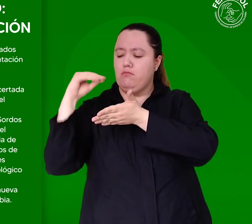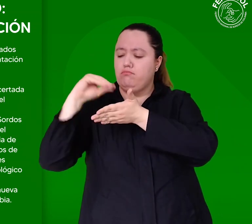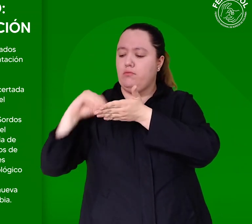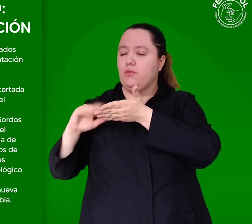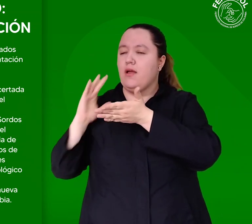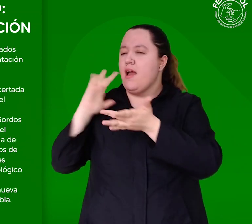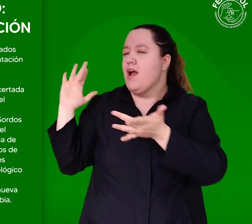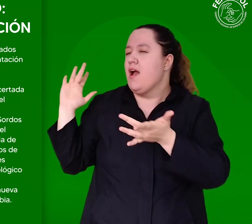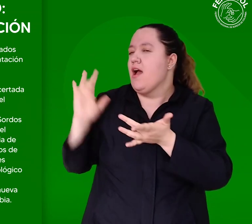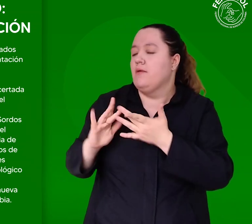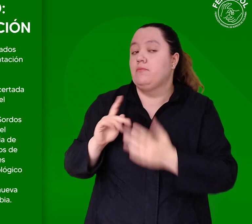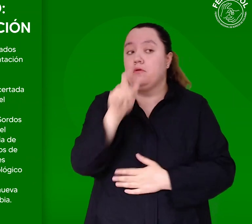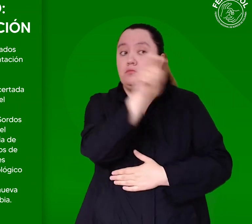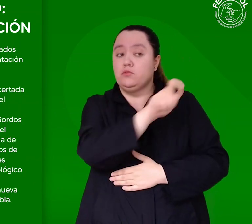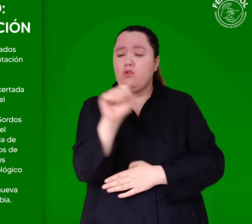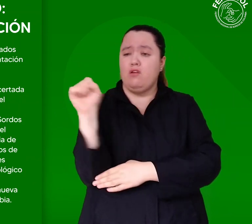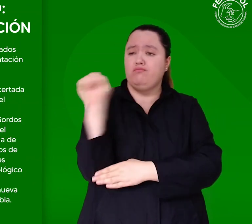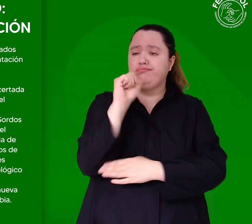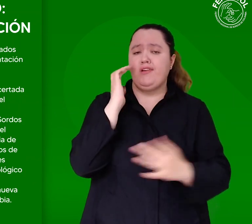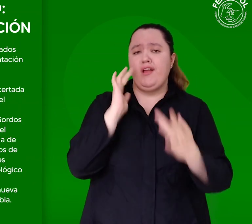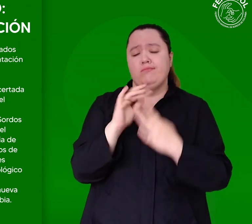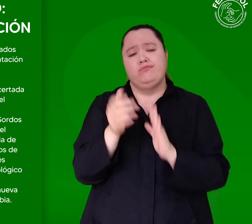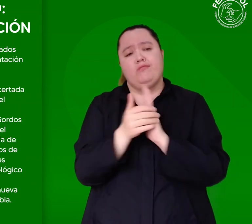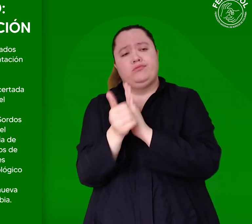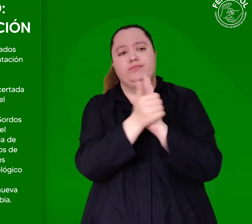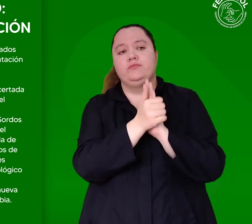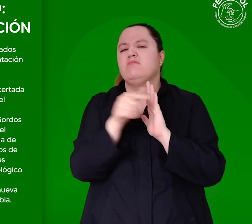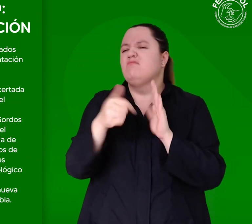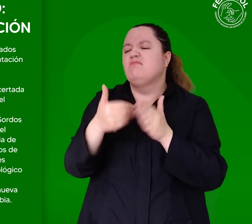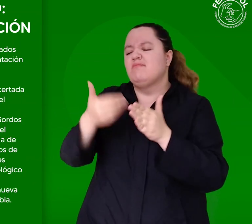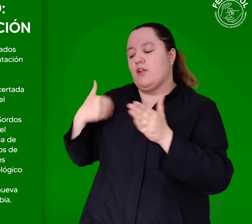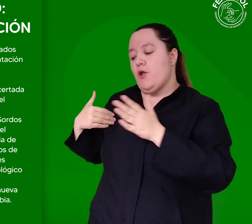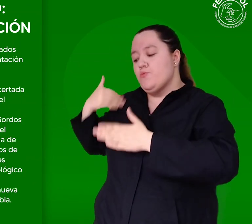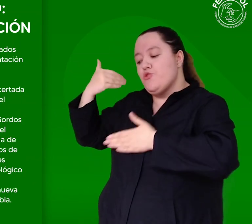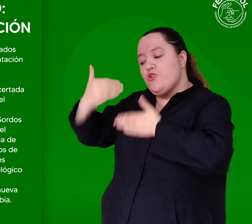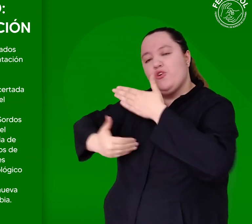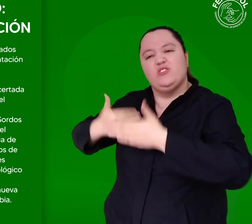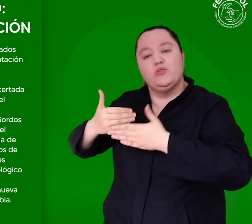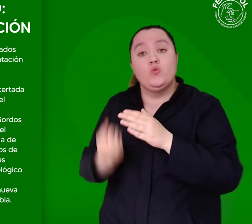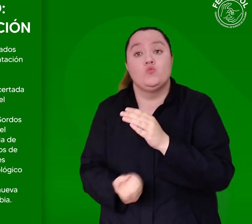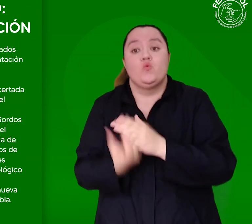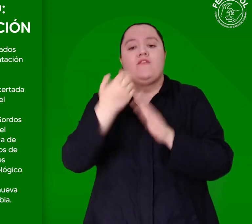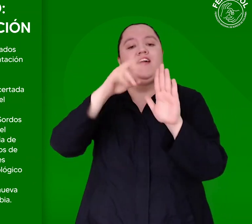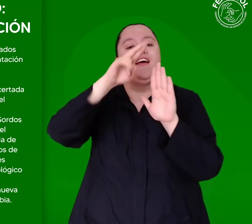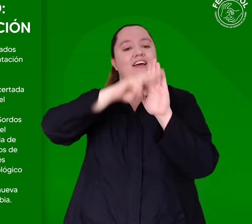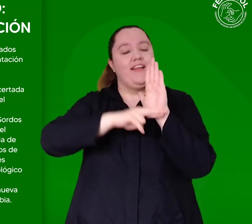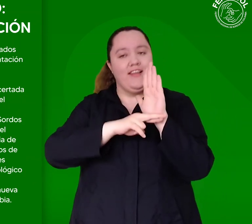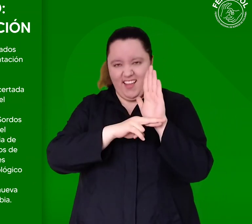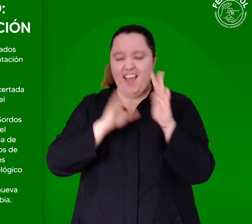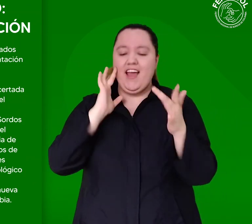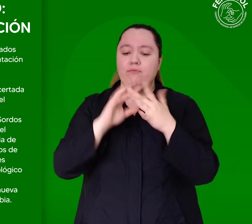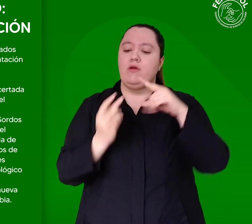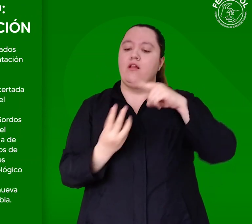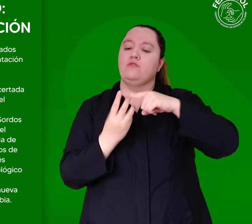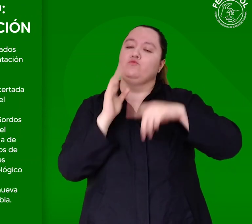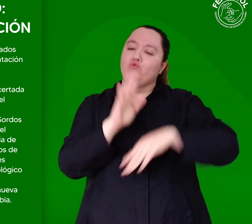epidemiológico sobre el nivel de idoneidad de conductores, contratado en el marco del proceso para la nueva reglamentación de